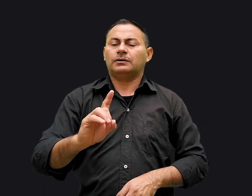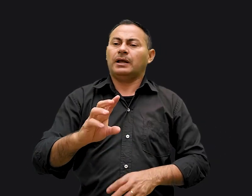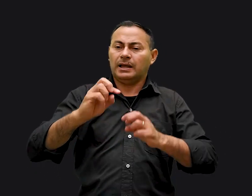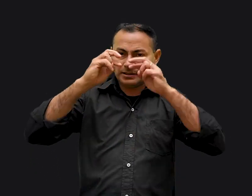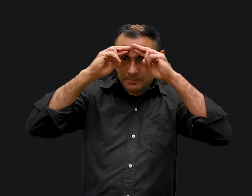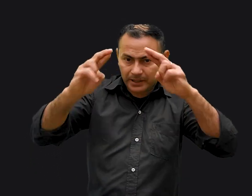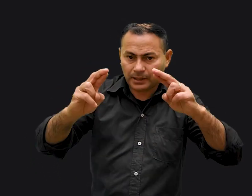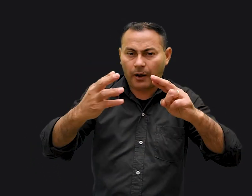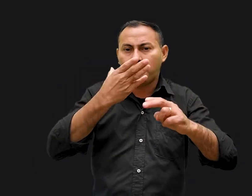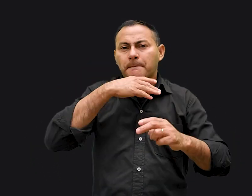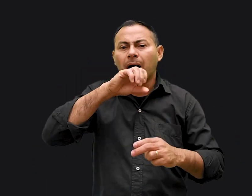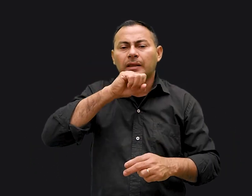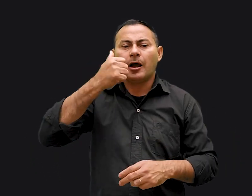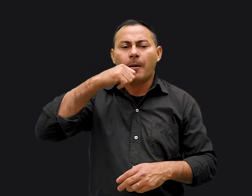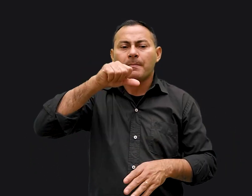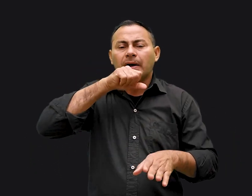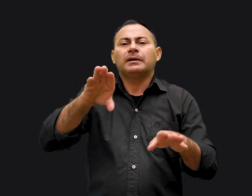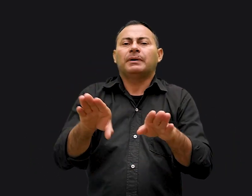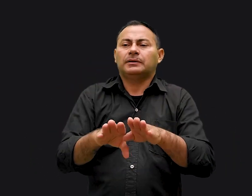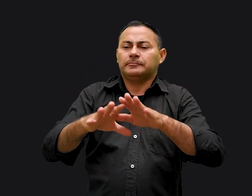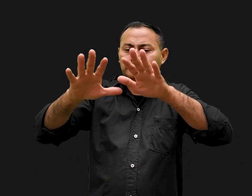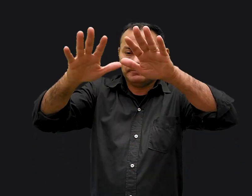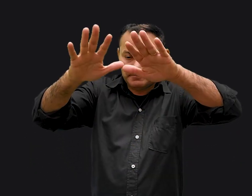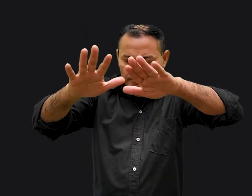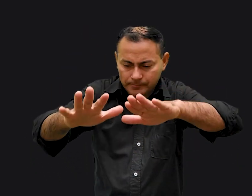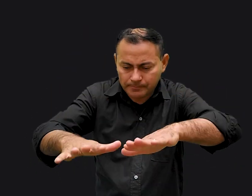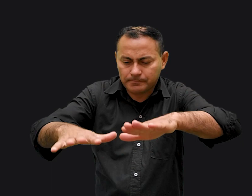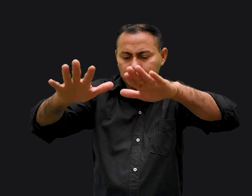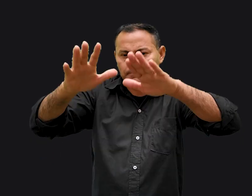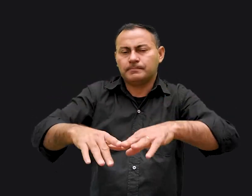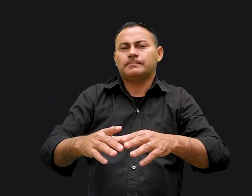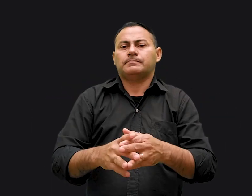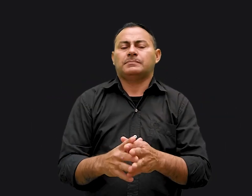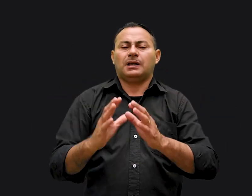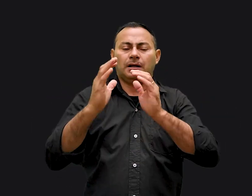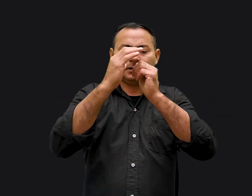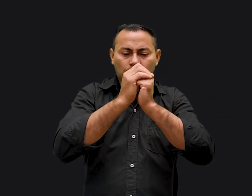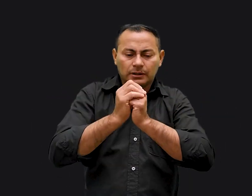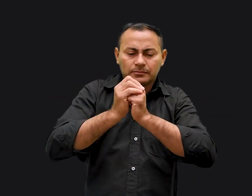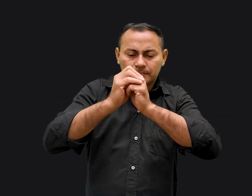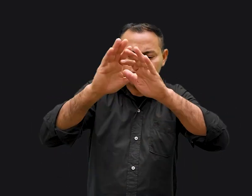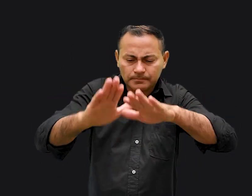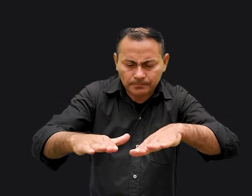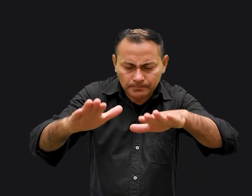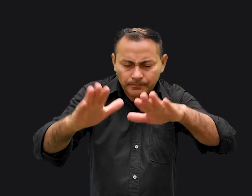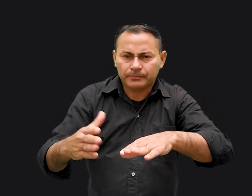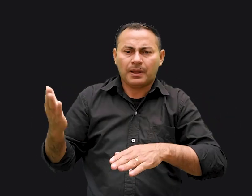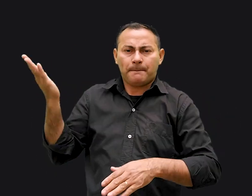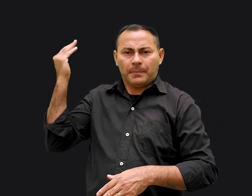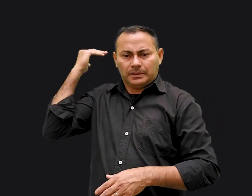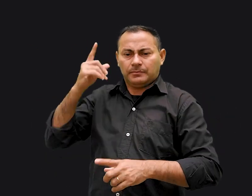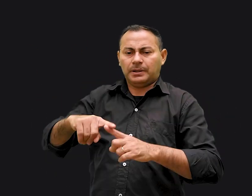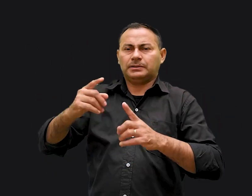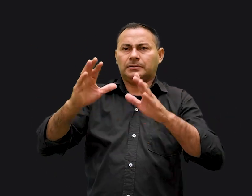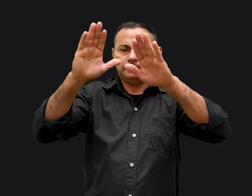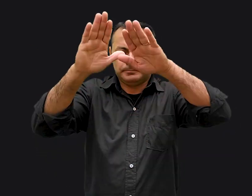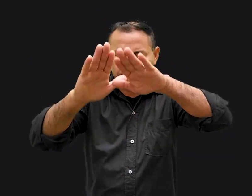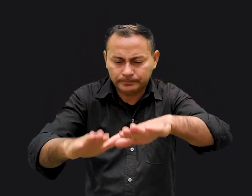respeitar seus pais, mas a venerá-los. Havia a adoração dos antepassados, mas parte dessa adoração